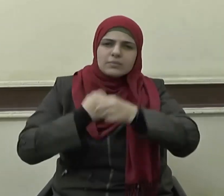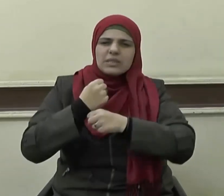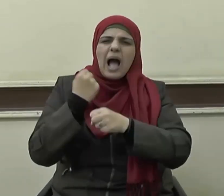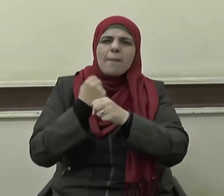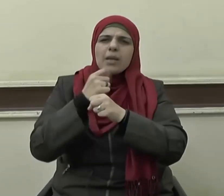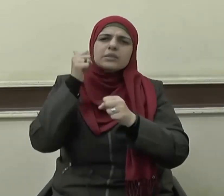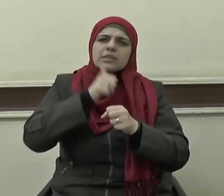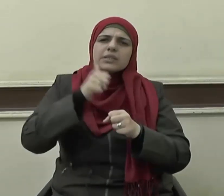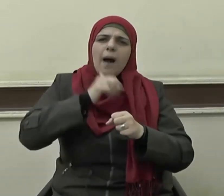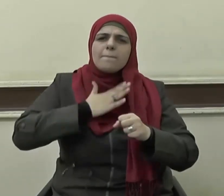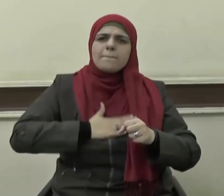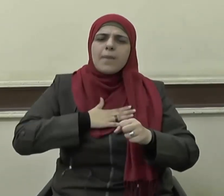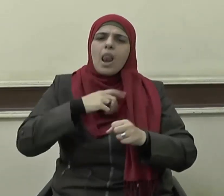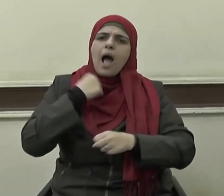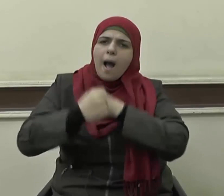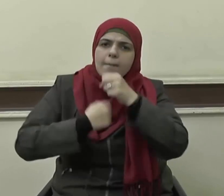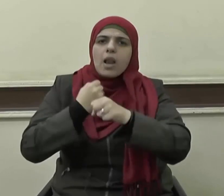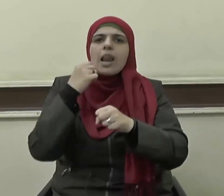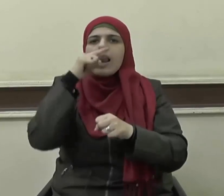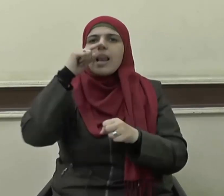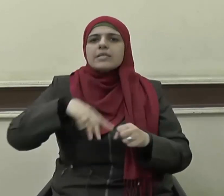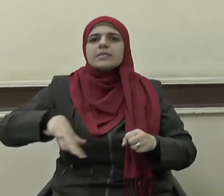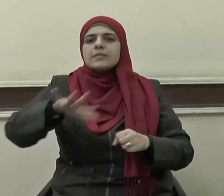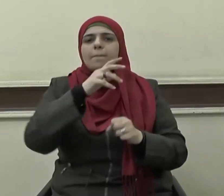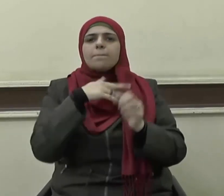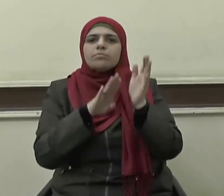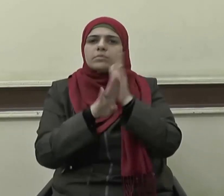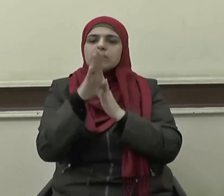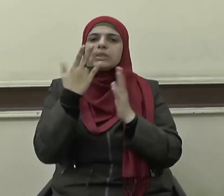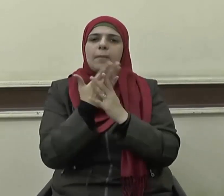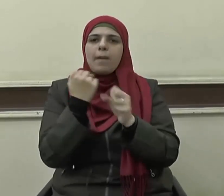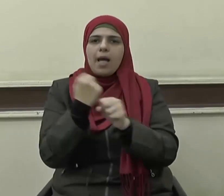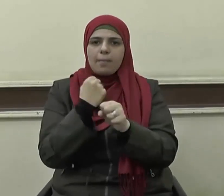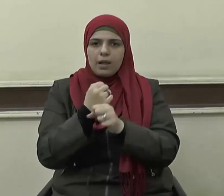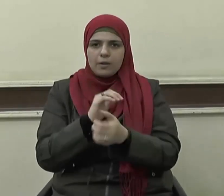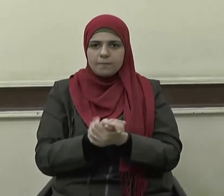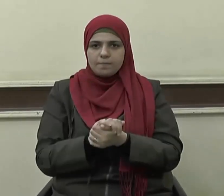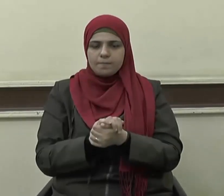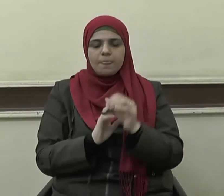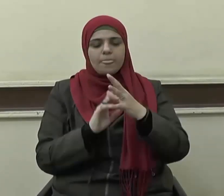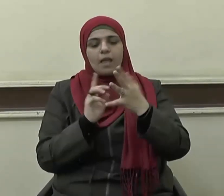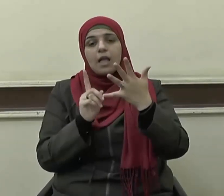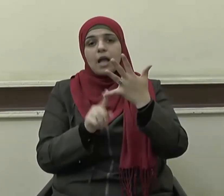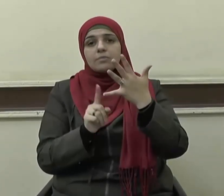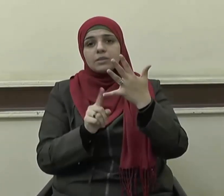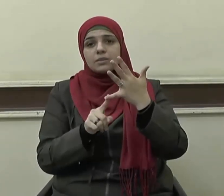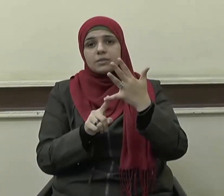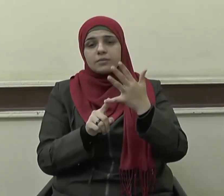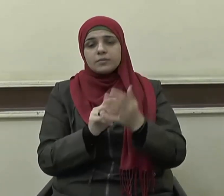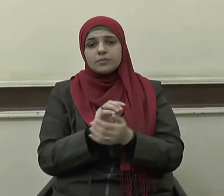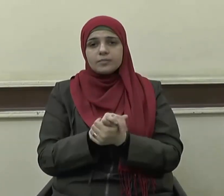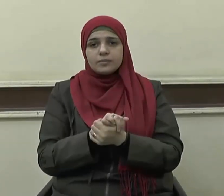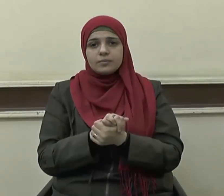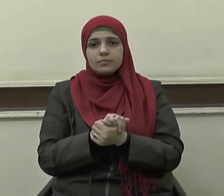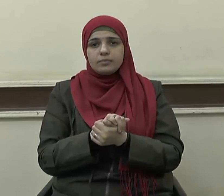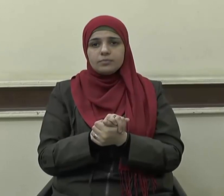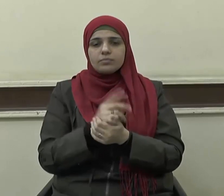والجهد والوسع في أعمالنا خامسها رد الجميل